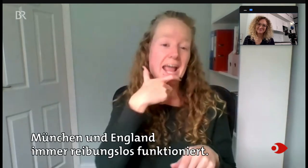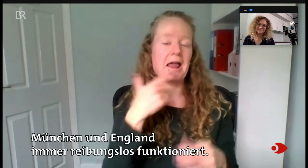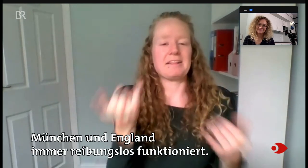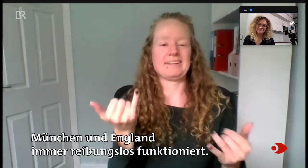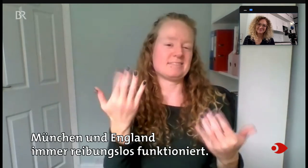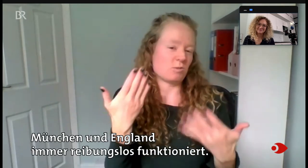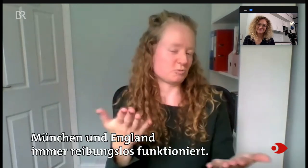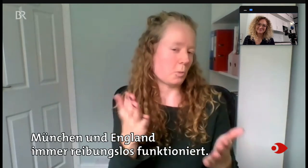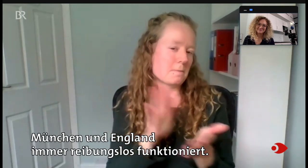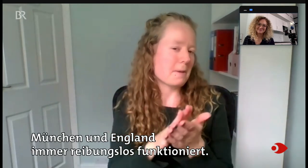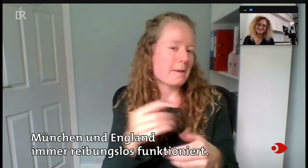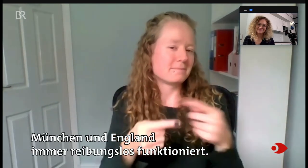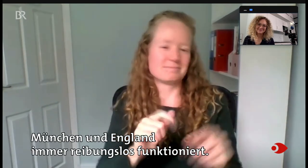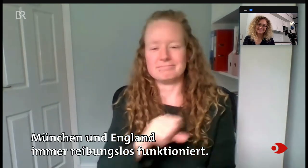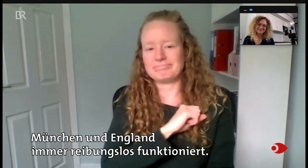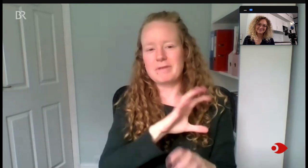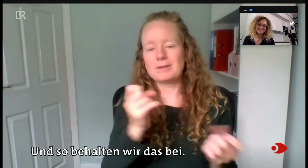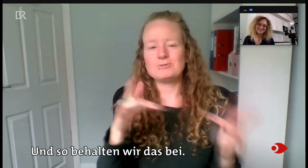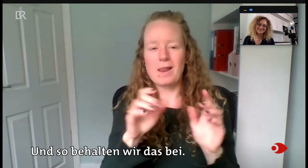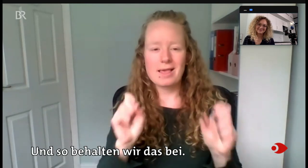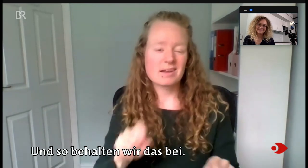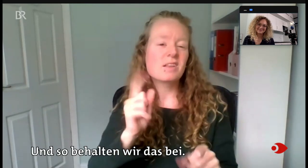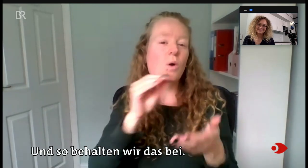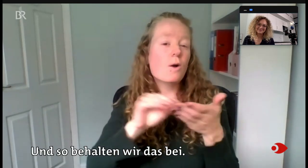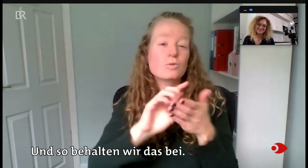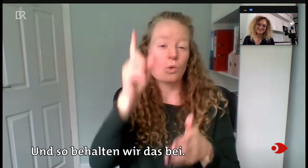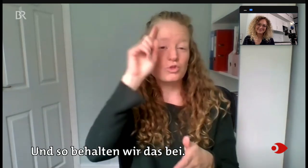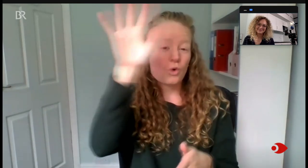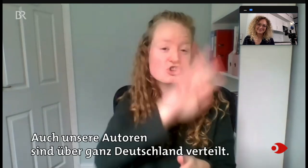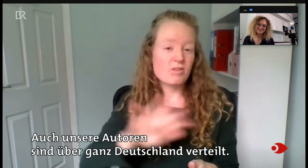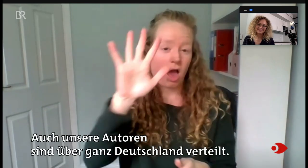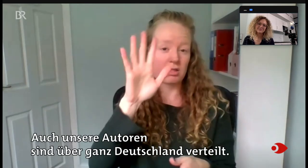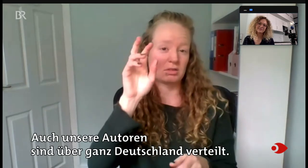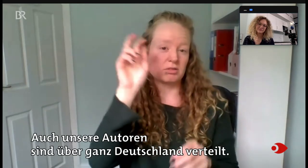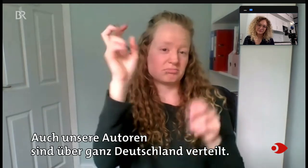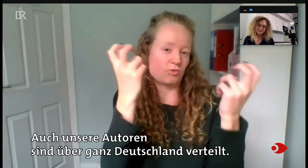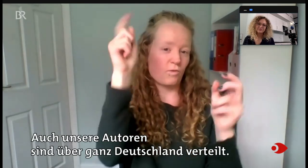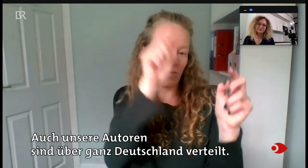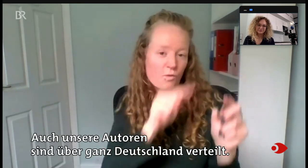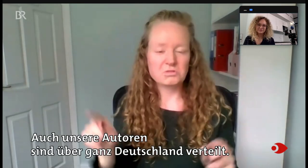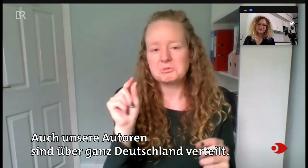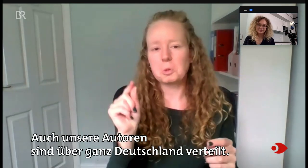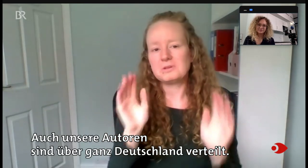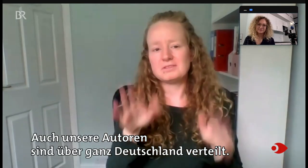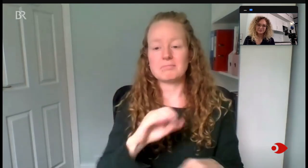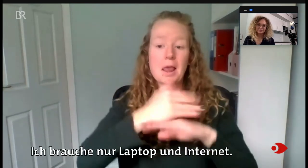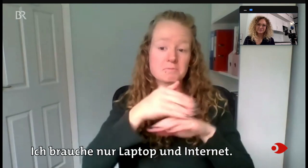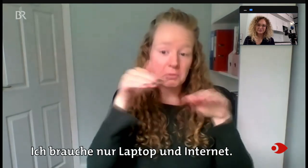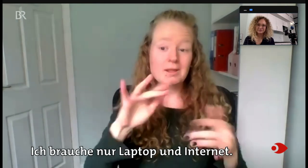München und England immer reibungslos funktioniert. Und so behalten wir das bei. Auch unsere Autoren sind über ganz Deutschland verteilt. Ich brauche nur